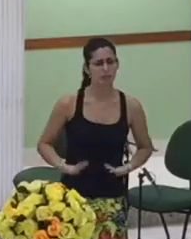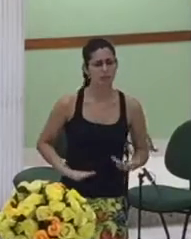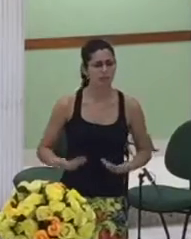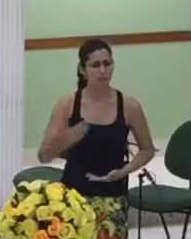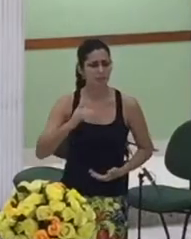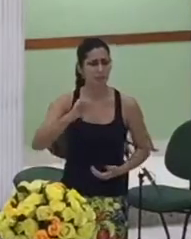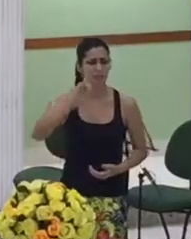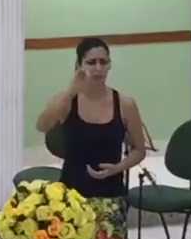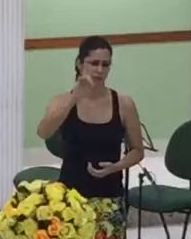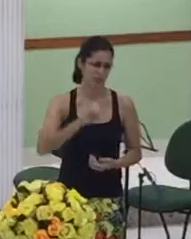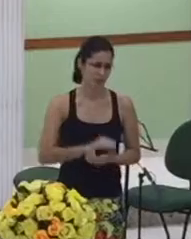família de vocês não irá andar